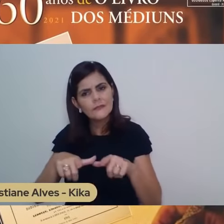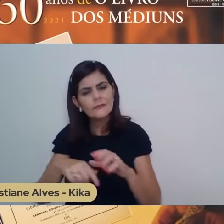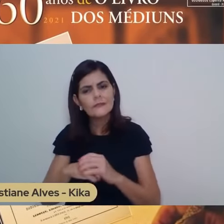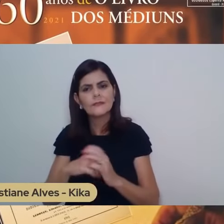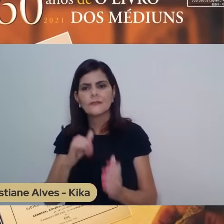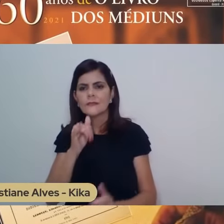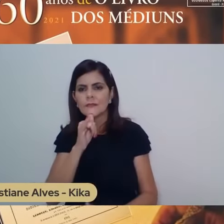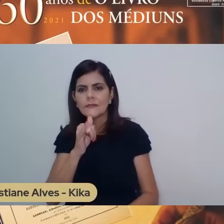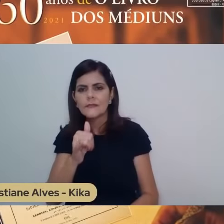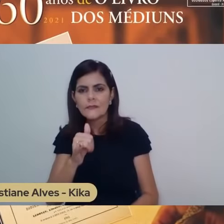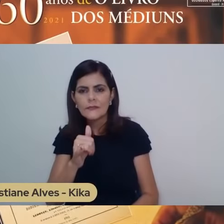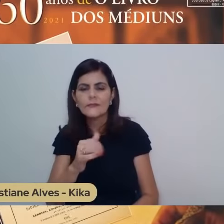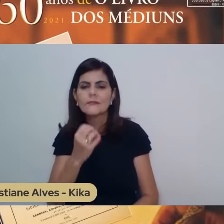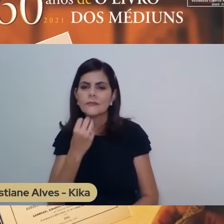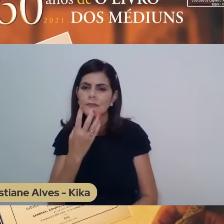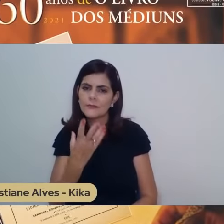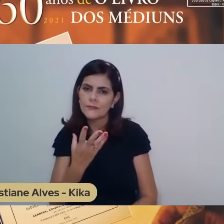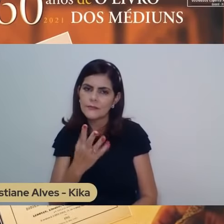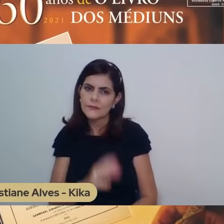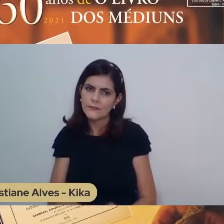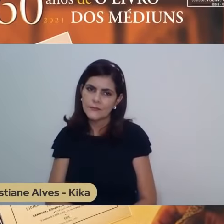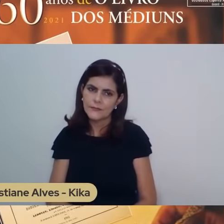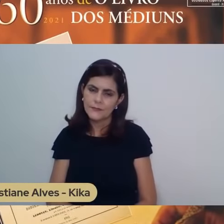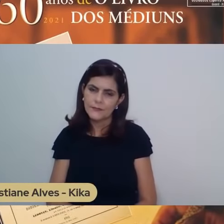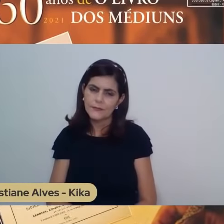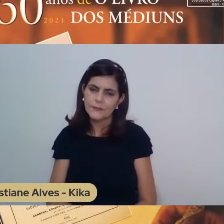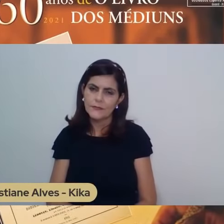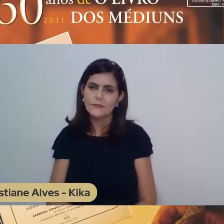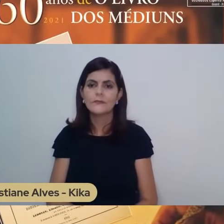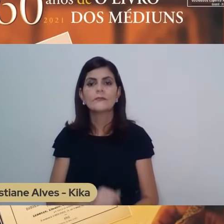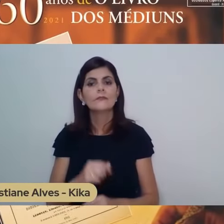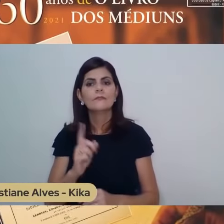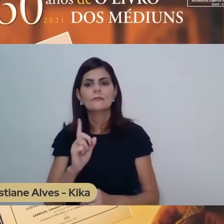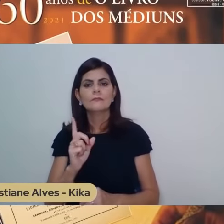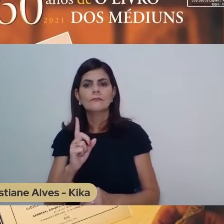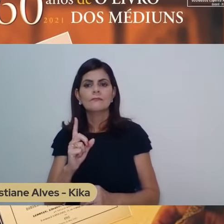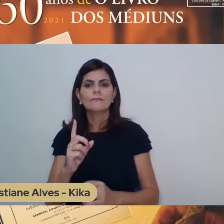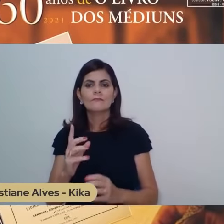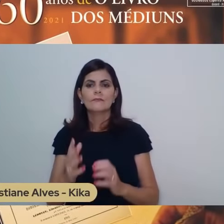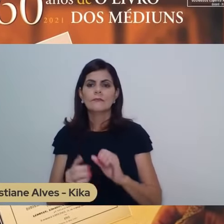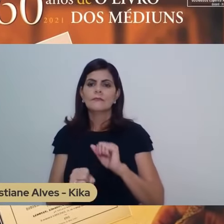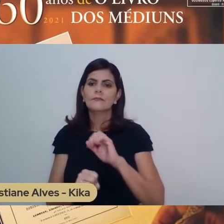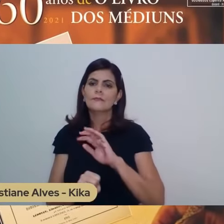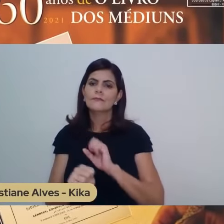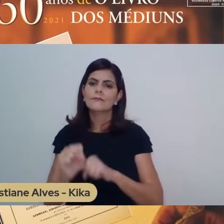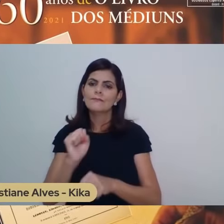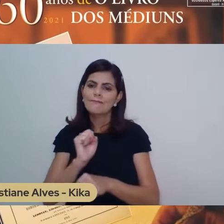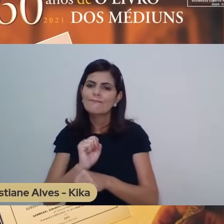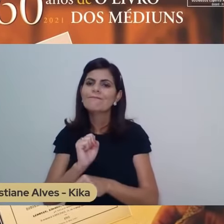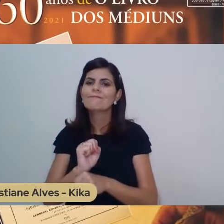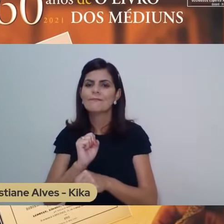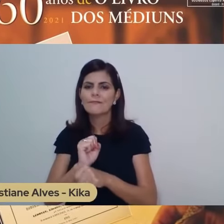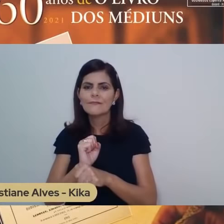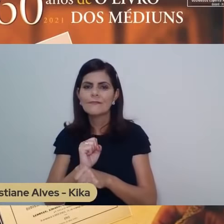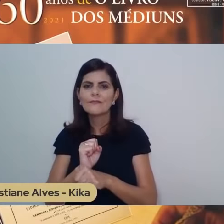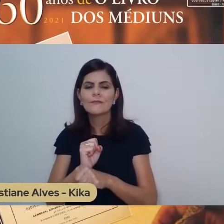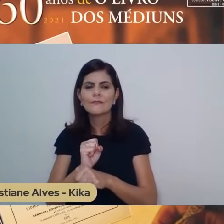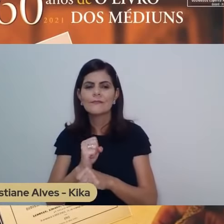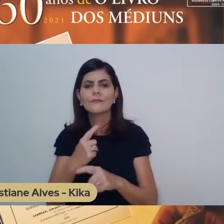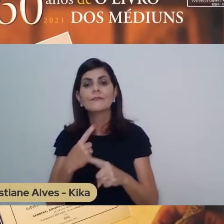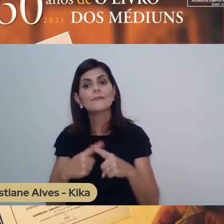Observa a extensão dos próprios erros, mas não se entrega ao remorso vazio. Mais uma vez, aquilo que falávamos,